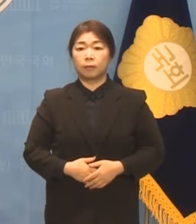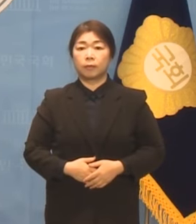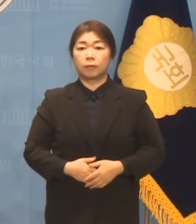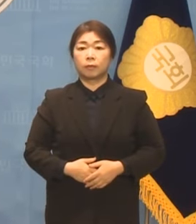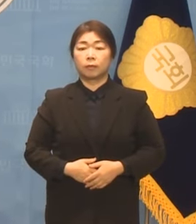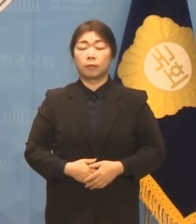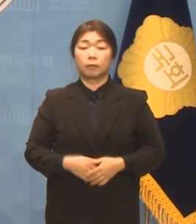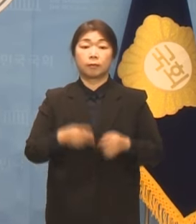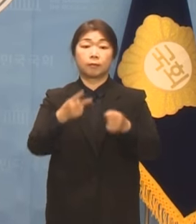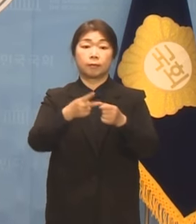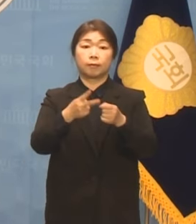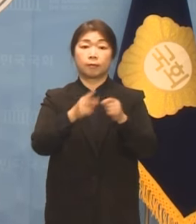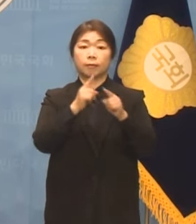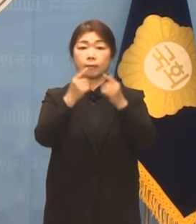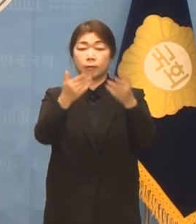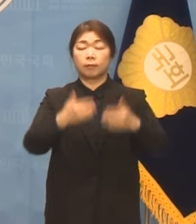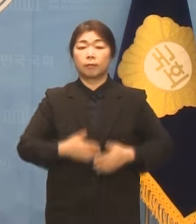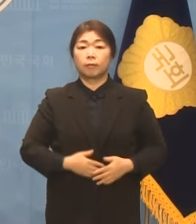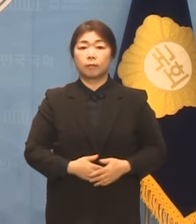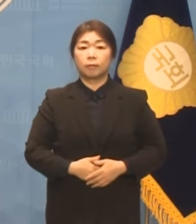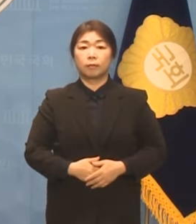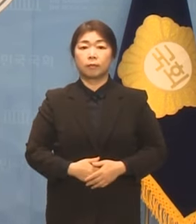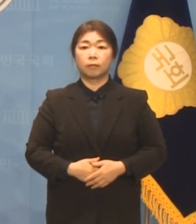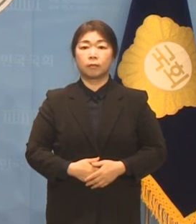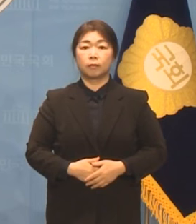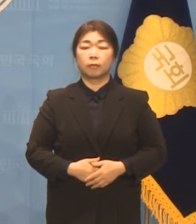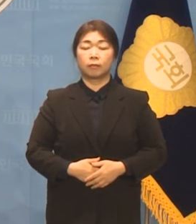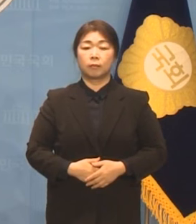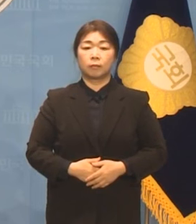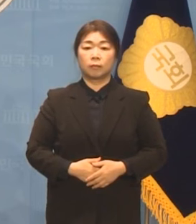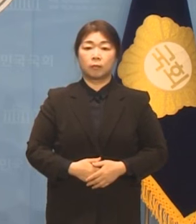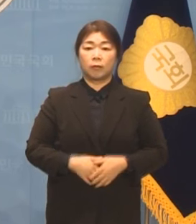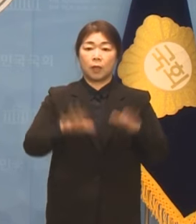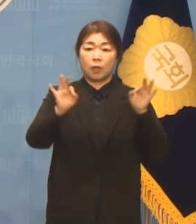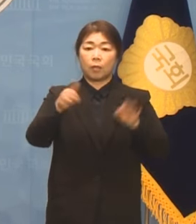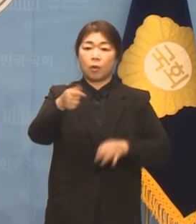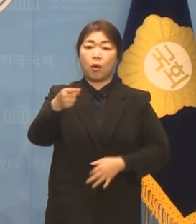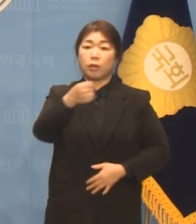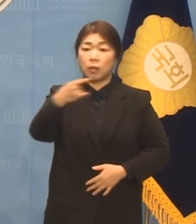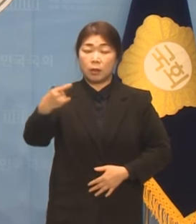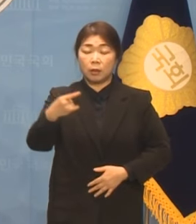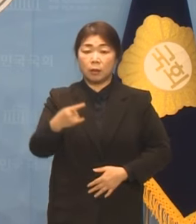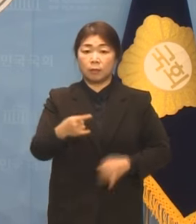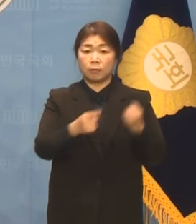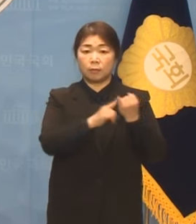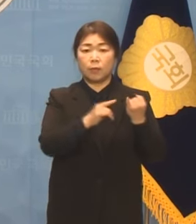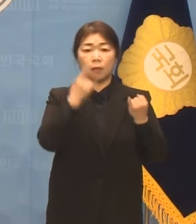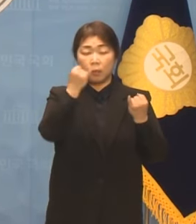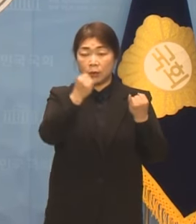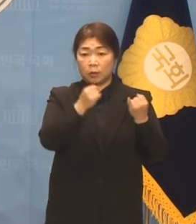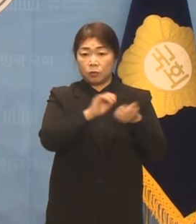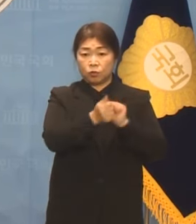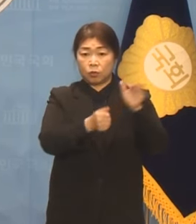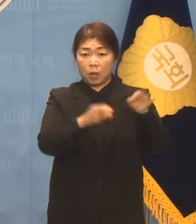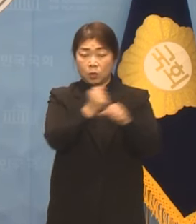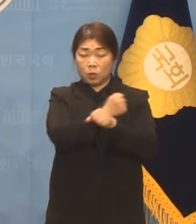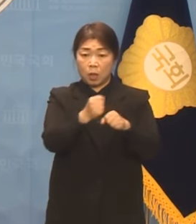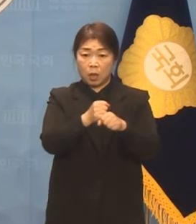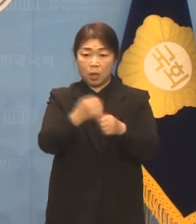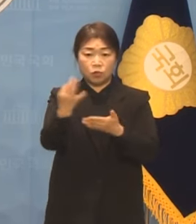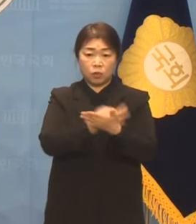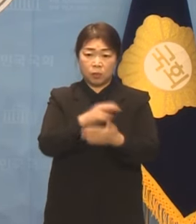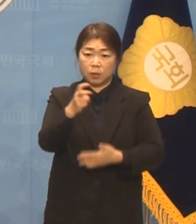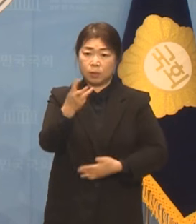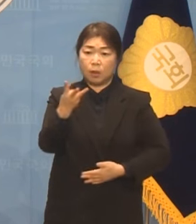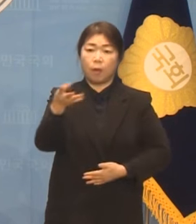두 번째 브리핑입니다. 김건희 모녀 주가 조작 수익 23억 김건희